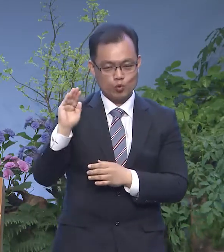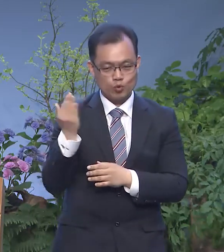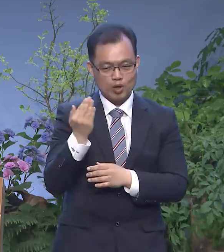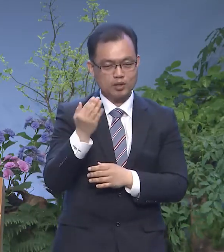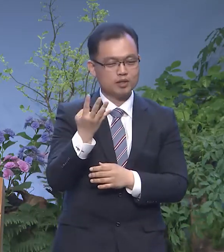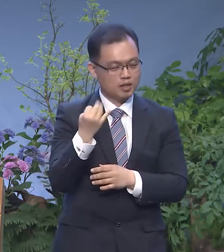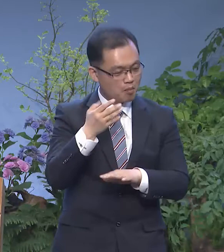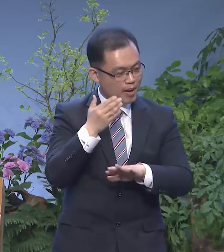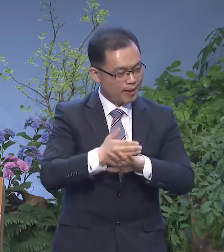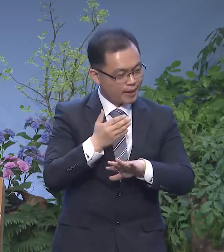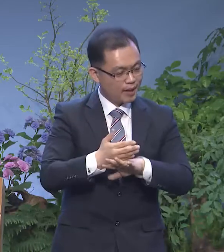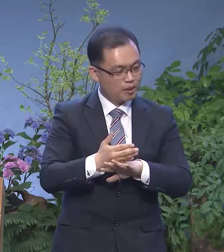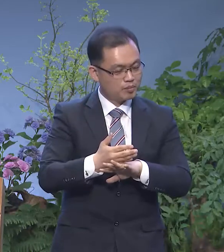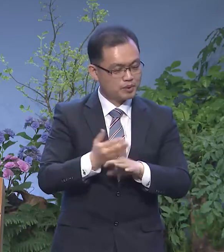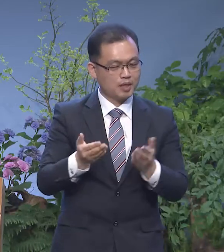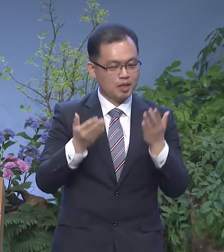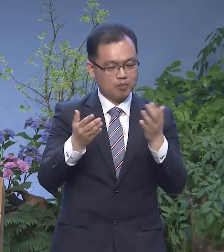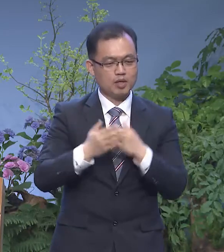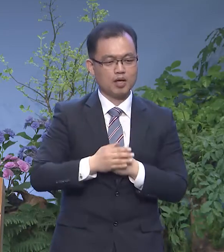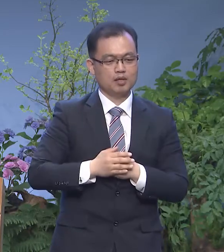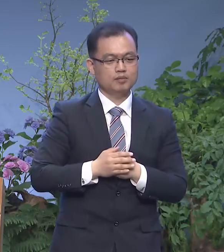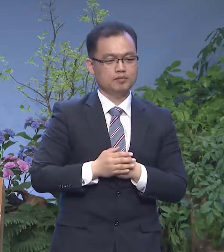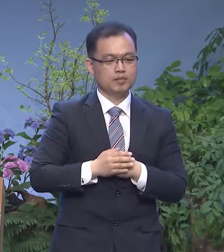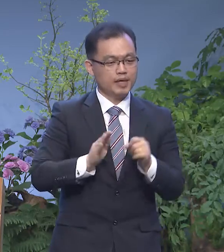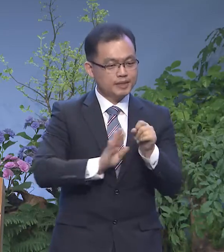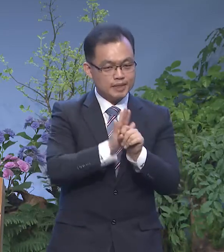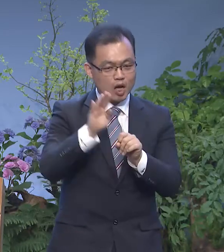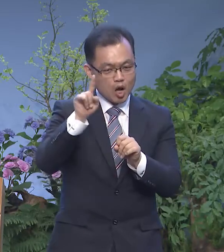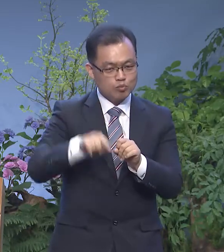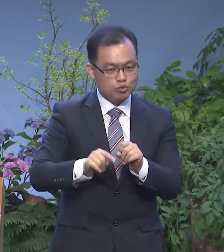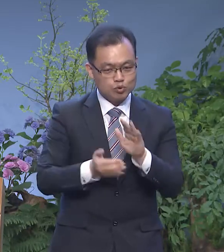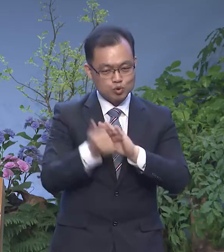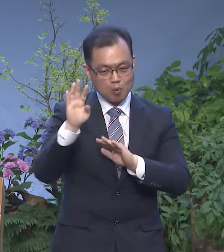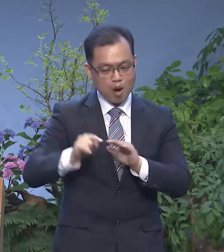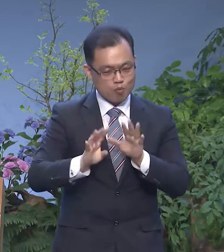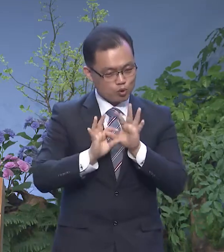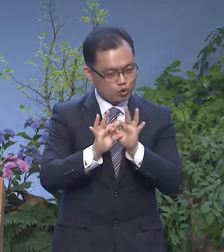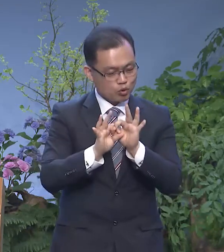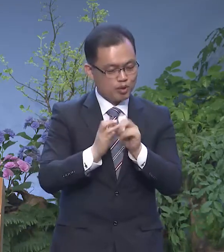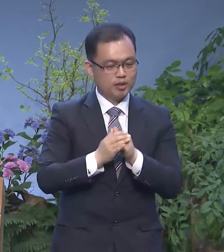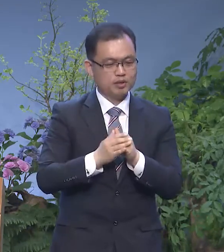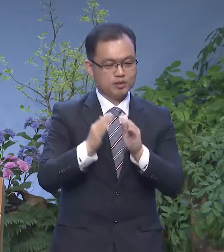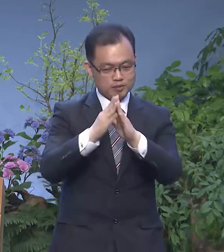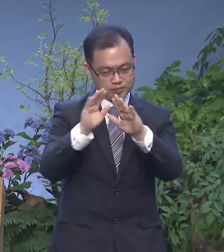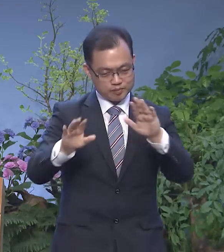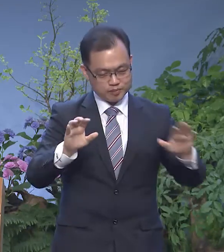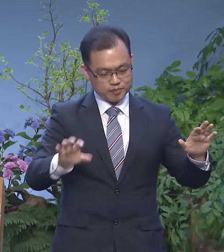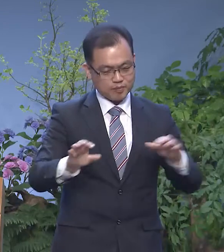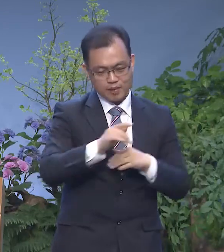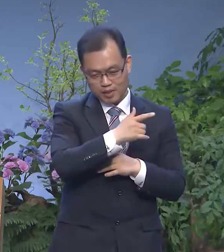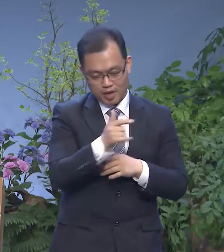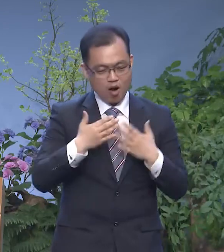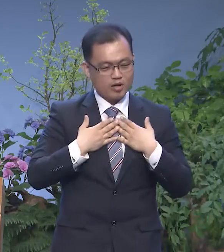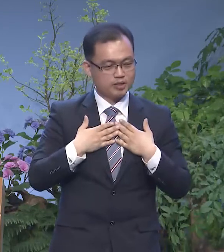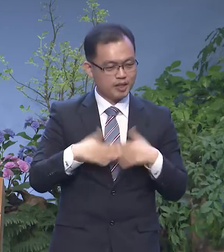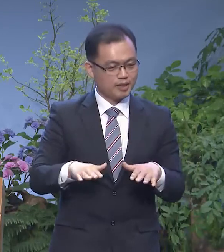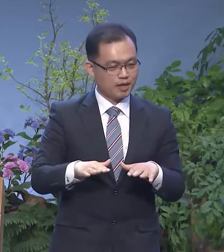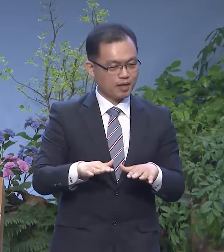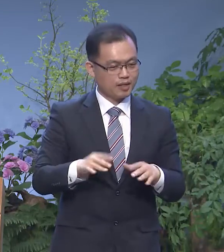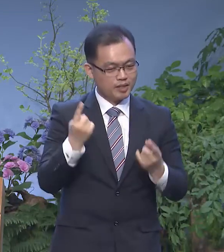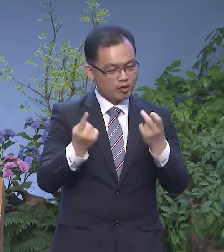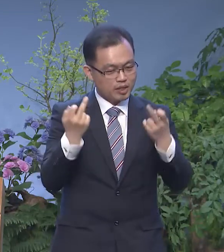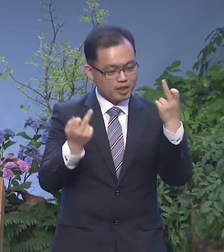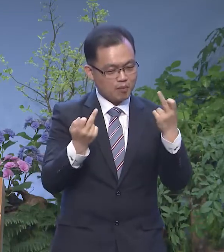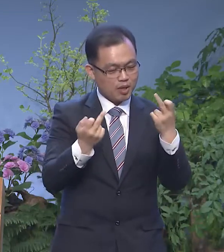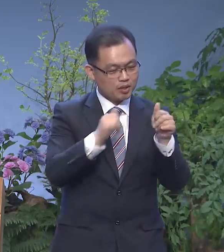또 이 부서를 통해서 우리 교회가 더욱더 지역사회에 연약하고 힘든 우리의 친구들을 또